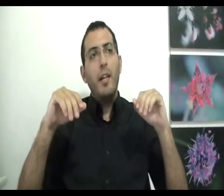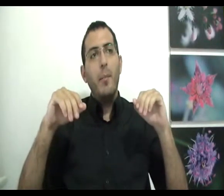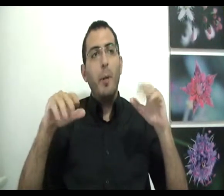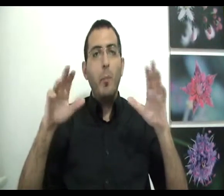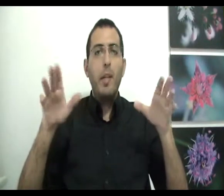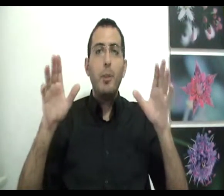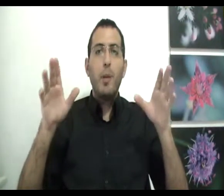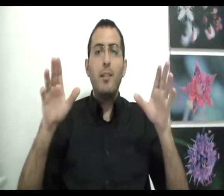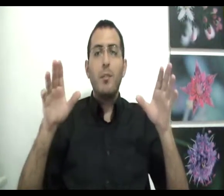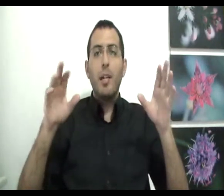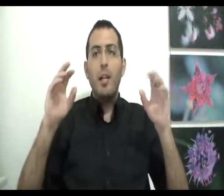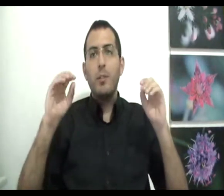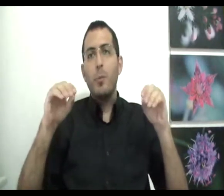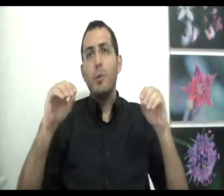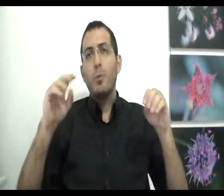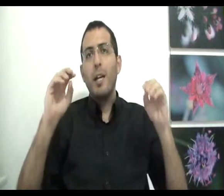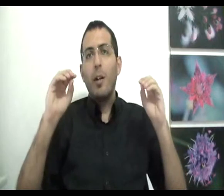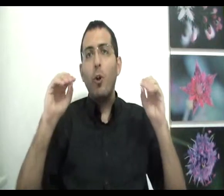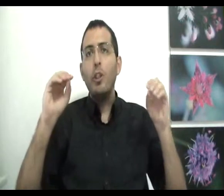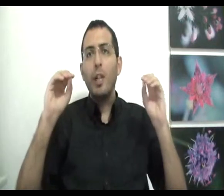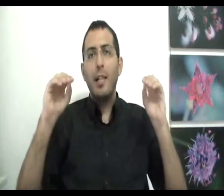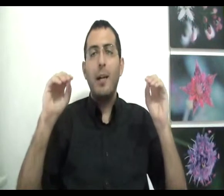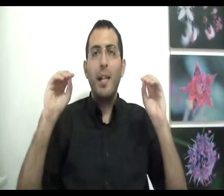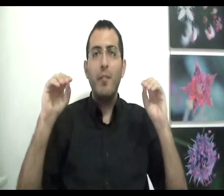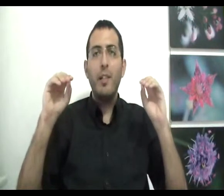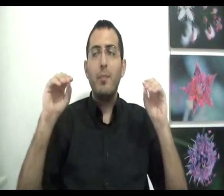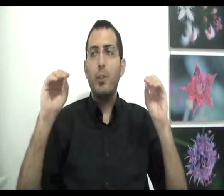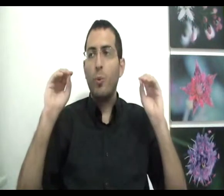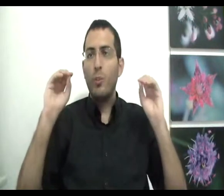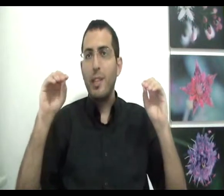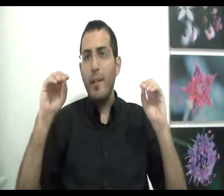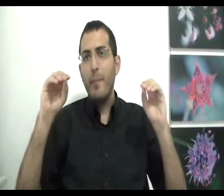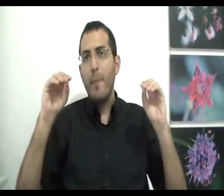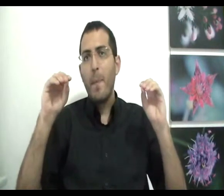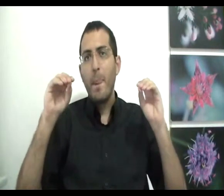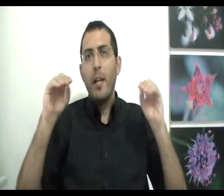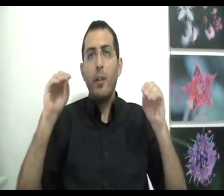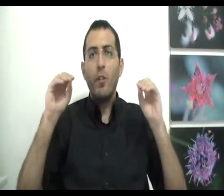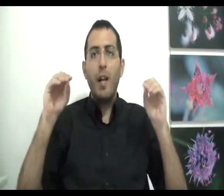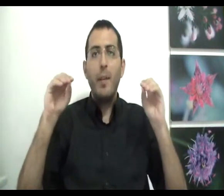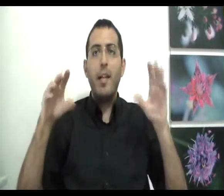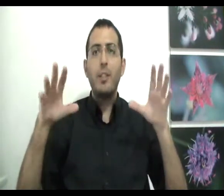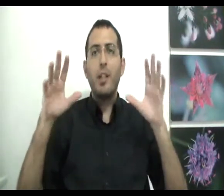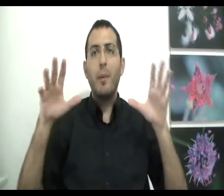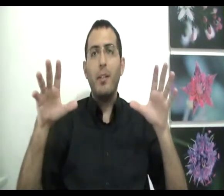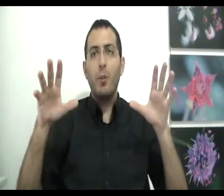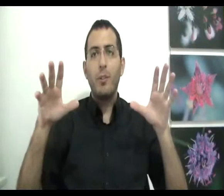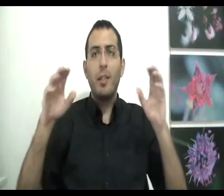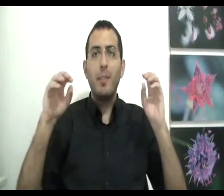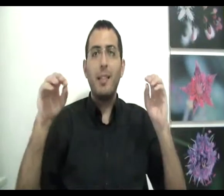ובכל מקרה בשורה תחתונה הנושא הוא פשוט הקושי של האדם להבין את מה שהוא רוצה נובע מכך שיש כאן פרדוקס כי מצד